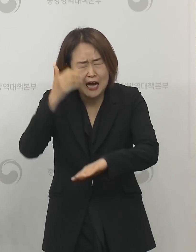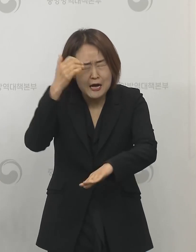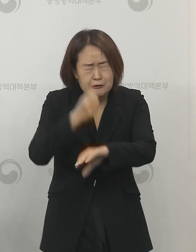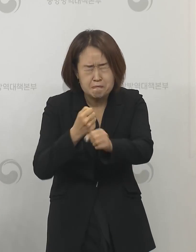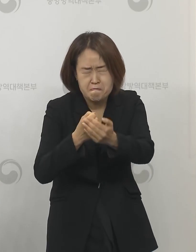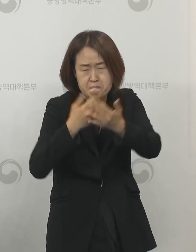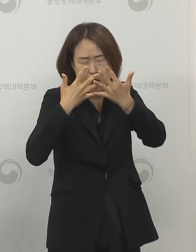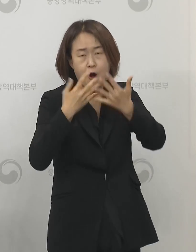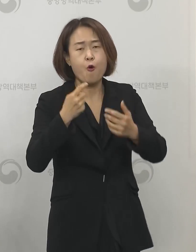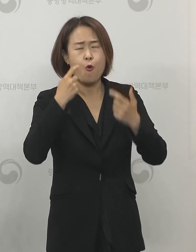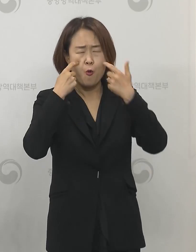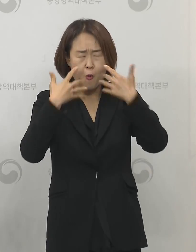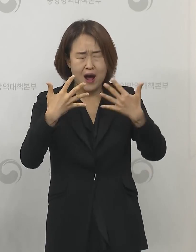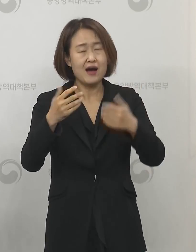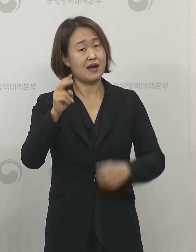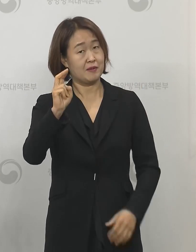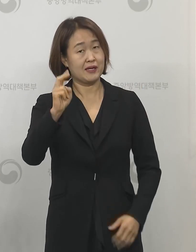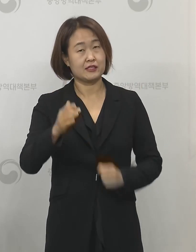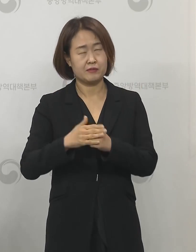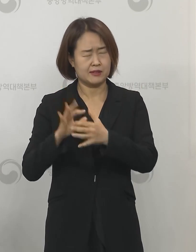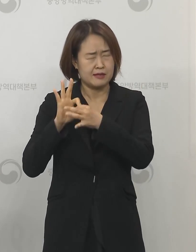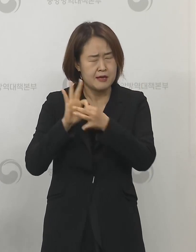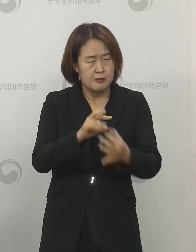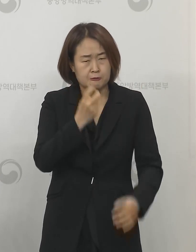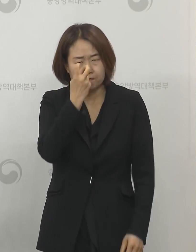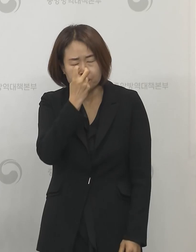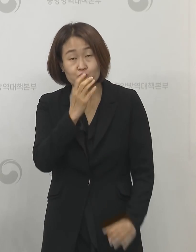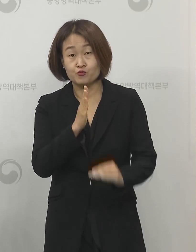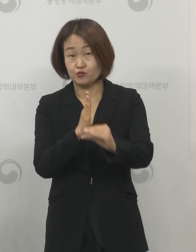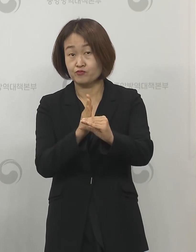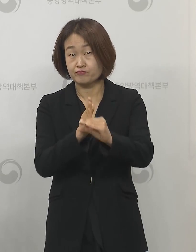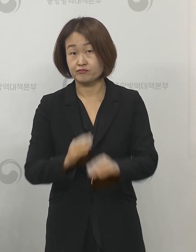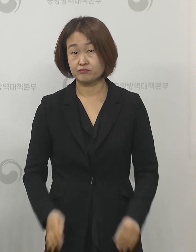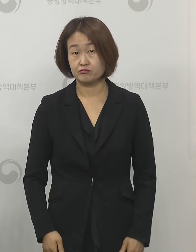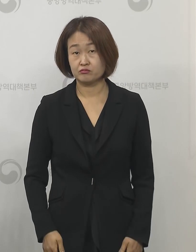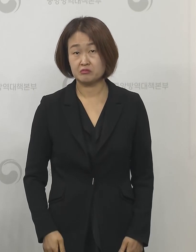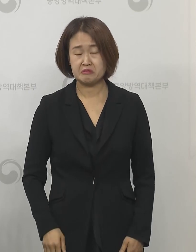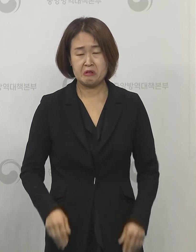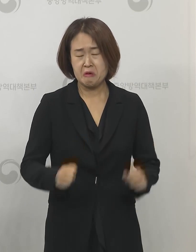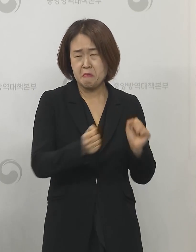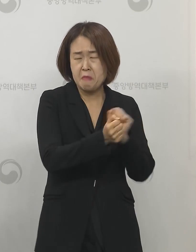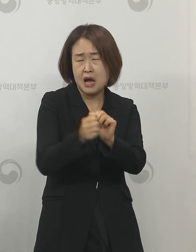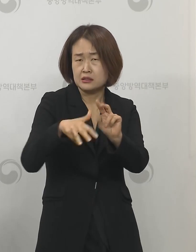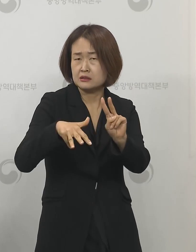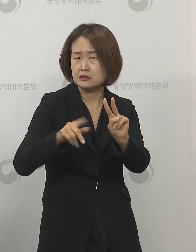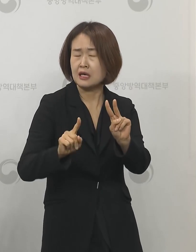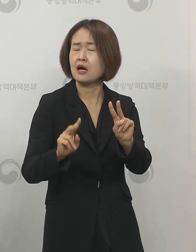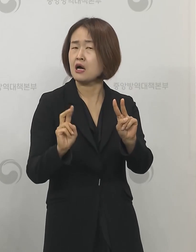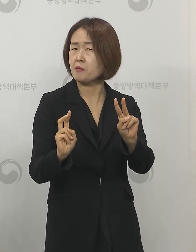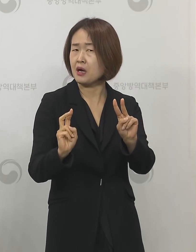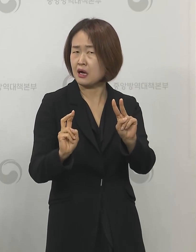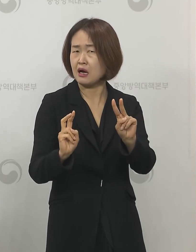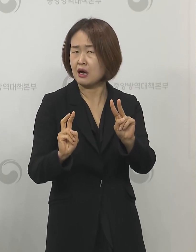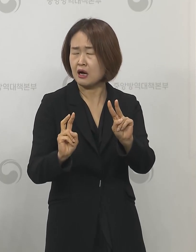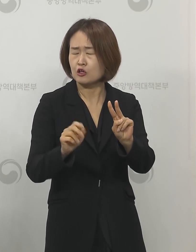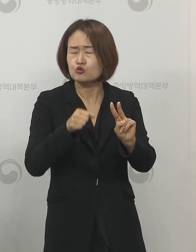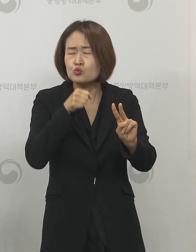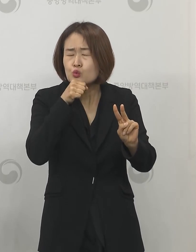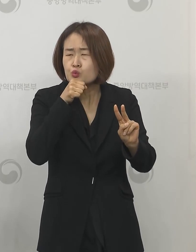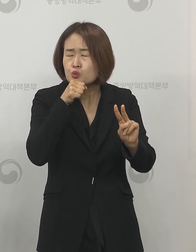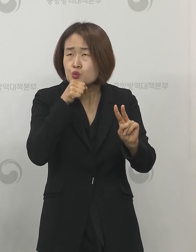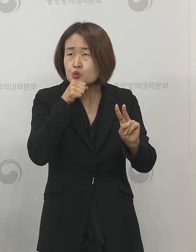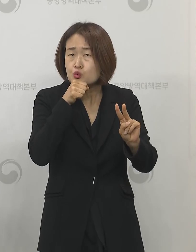있을 거라고 보고 있고 예의주시하고 있는 그런 상황입니다 아마도 2차 감염 유발 양성률이 좀